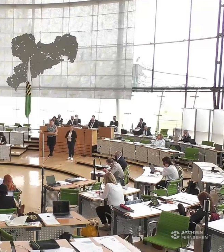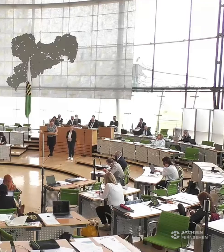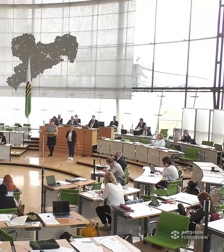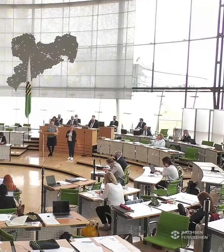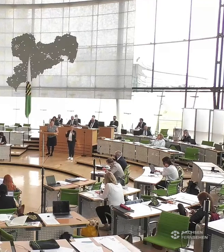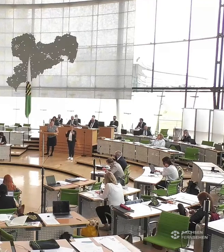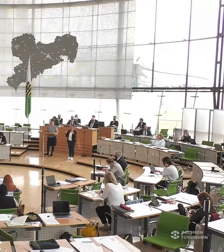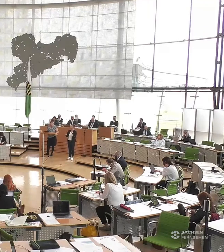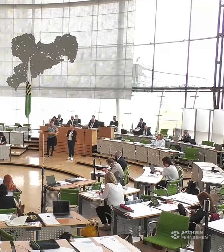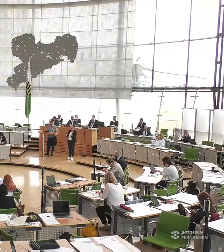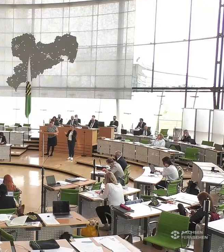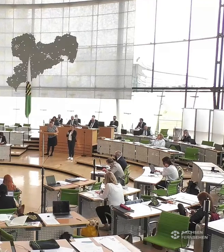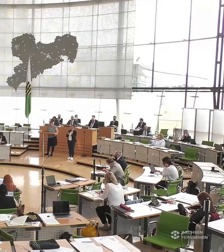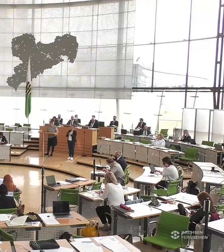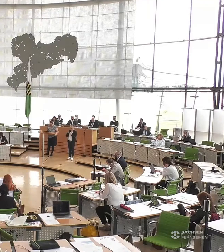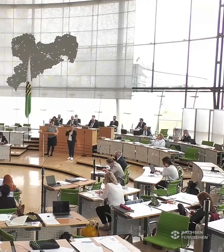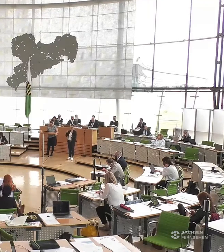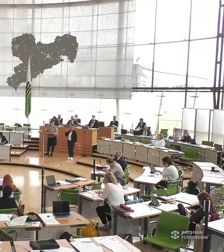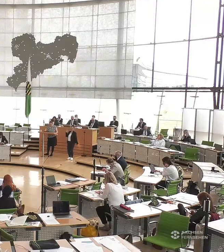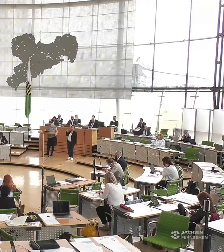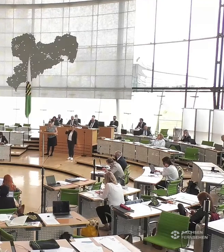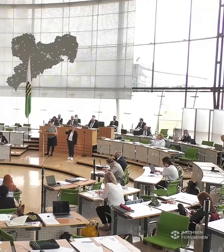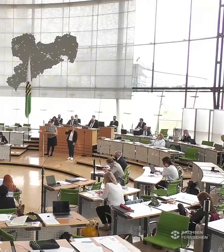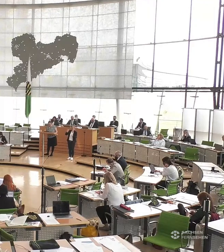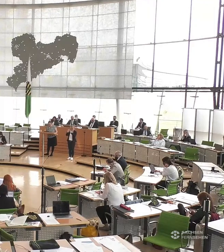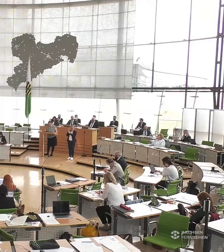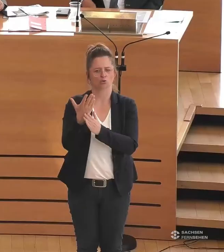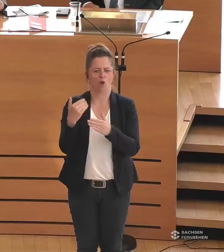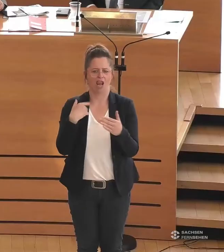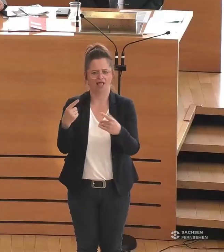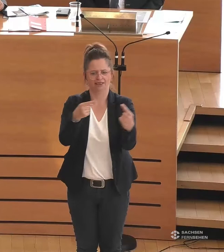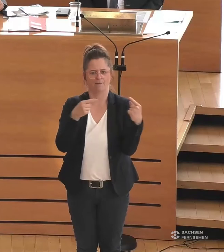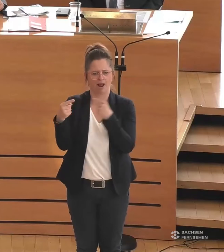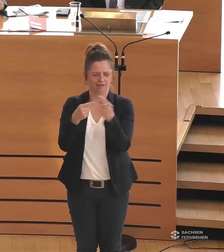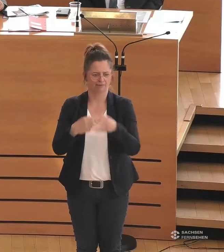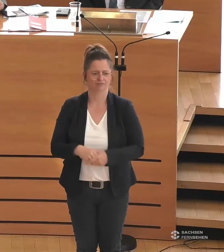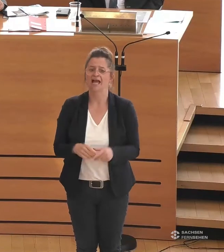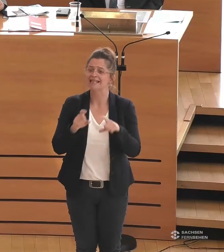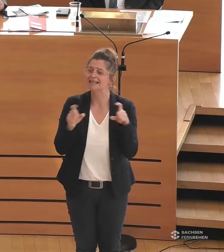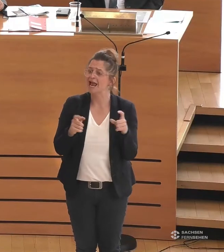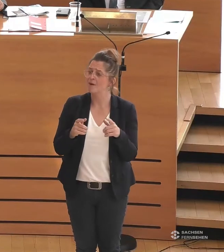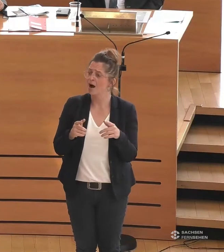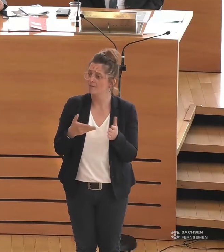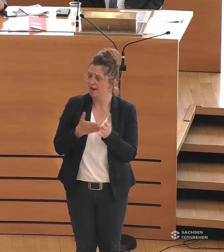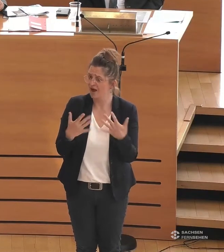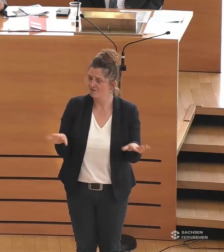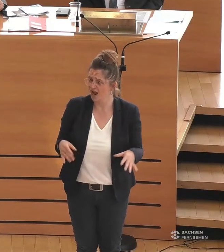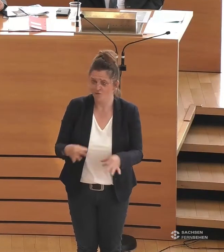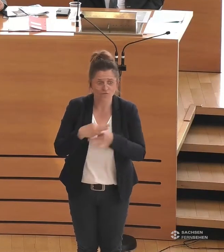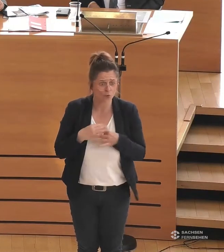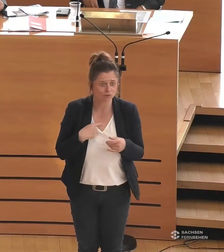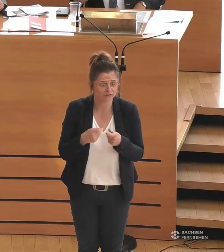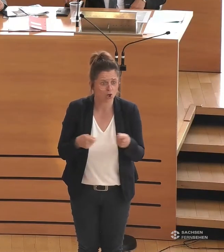heute dieses Thema zur aktuellen Debatte zu beantragen. Denn Barrierefreiheit, das ist für uns Bündnisgrüne ein sehr